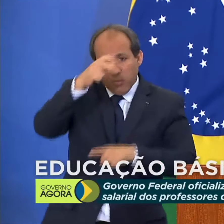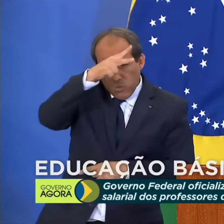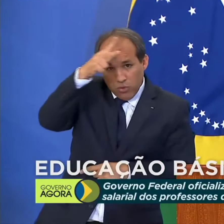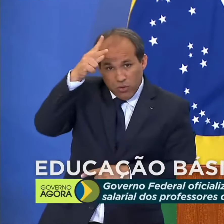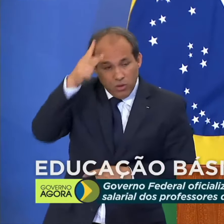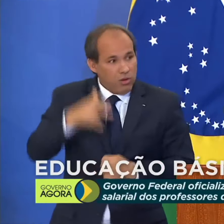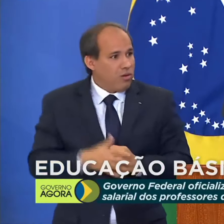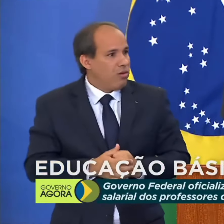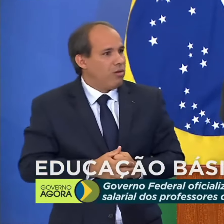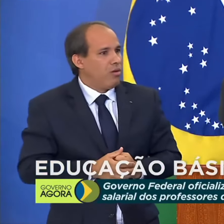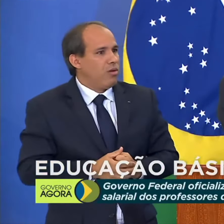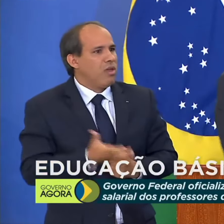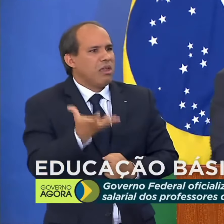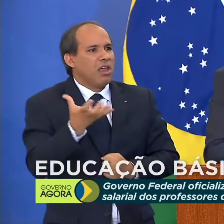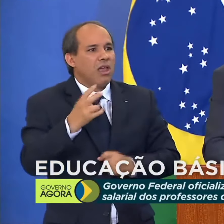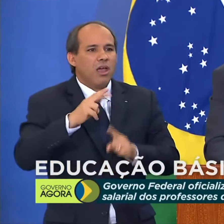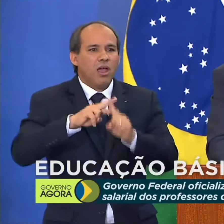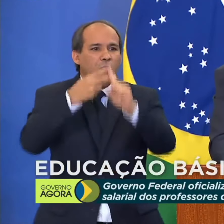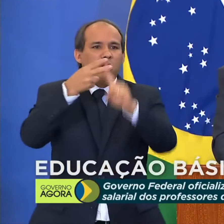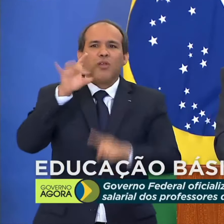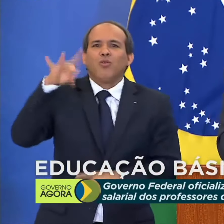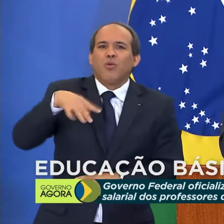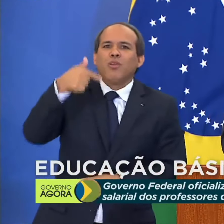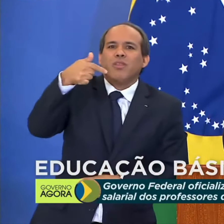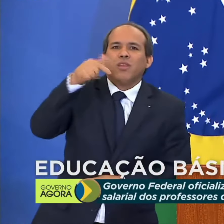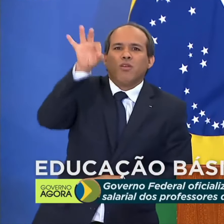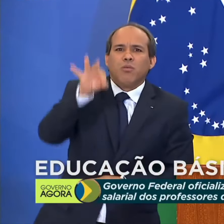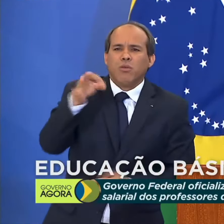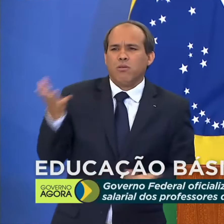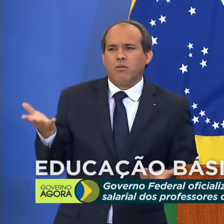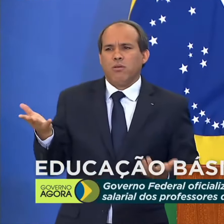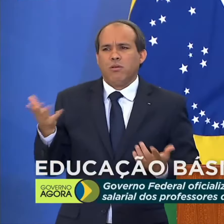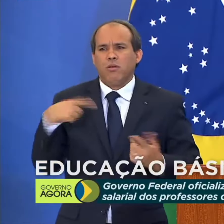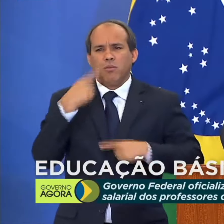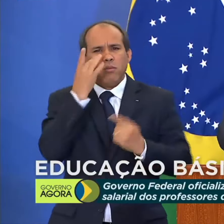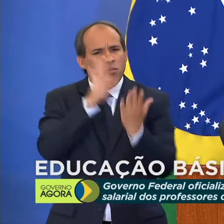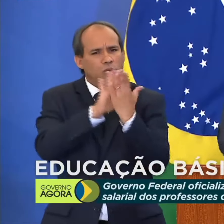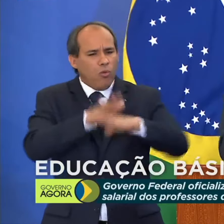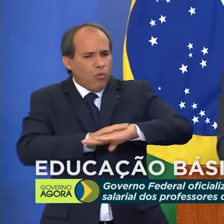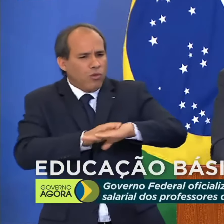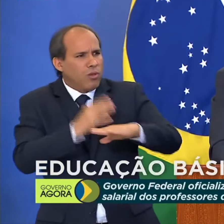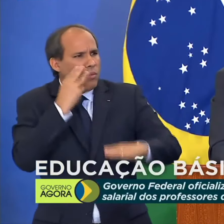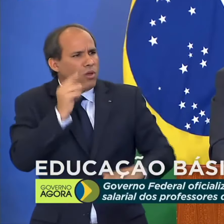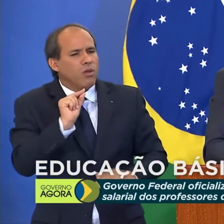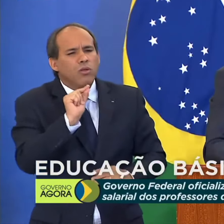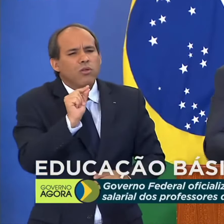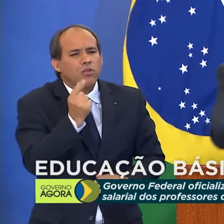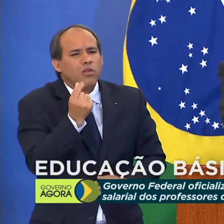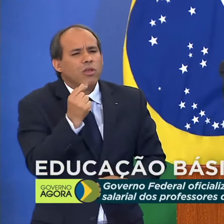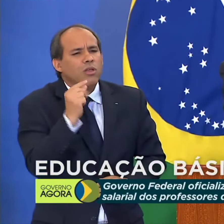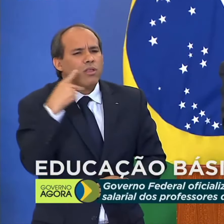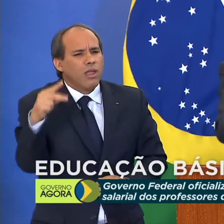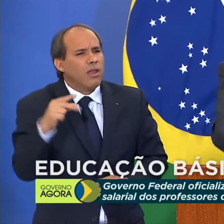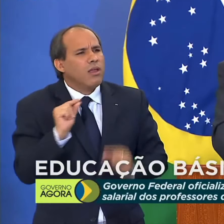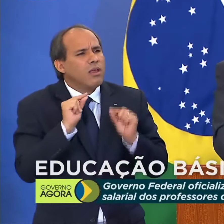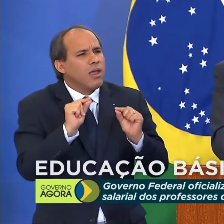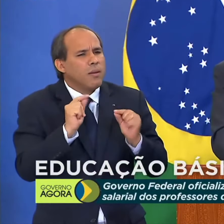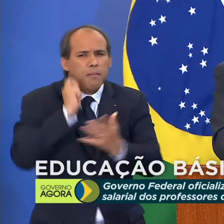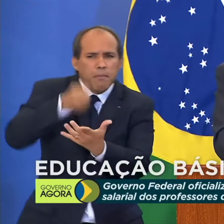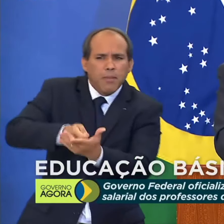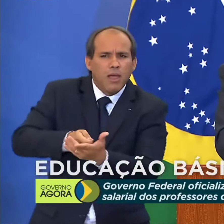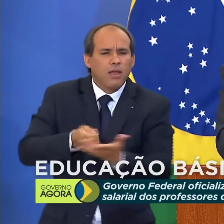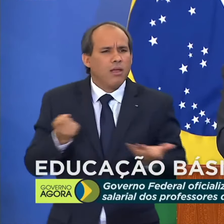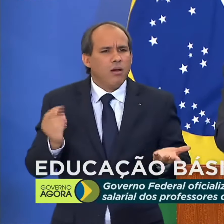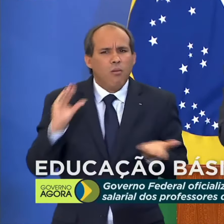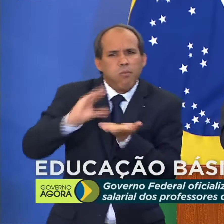7%. Eu conversei com o Milton, o dinheiro de quem é? Quem é que repassa esse dinheiro